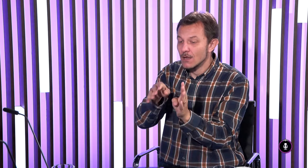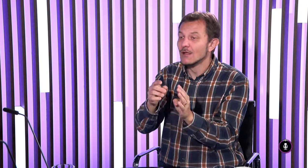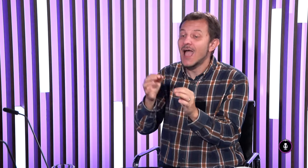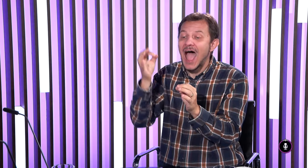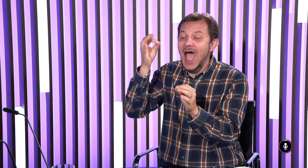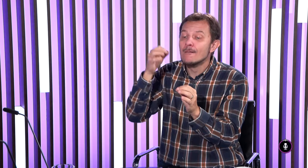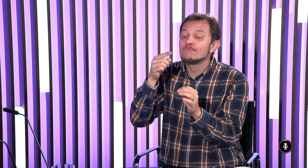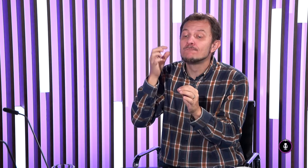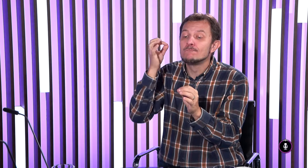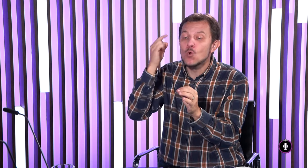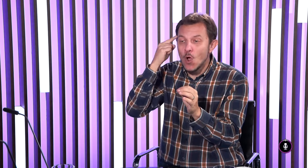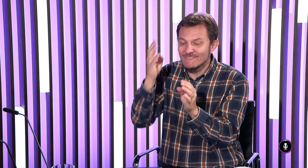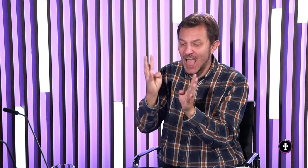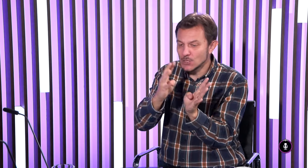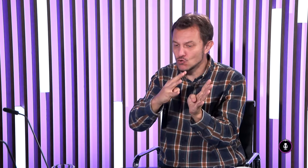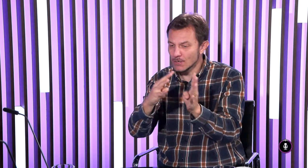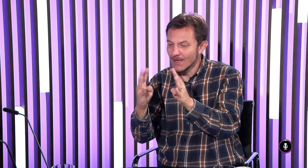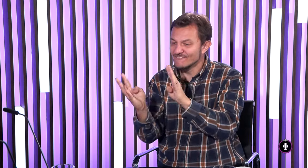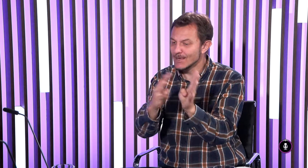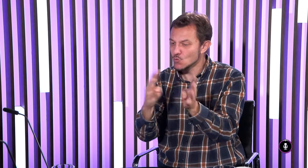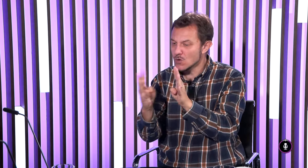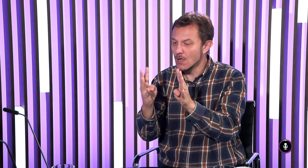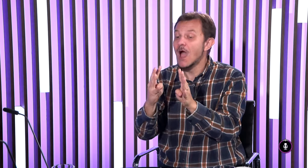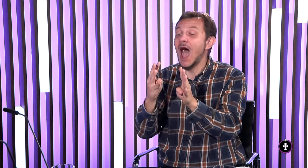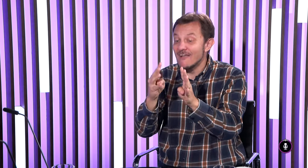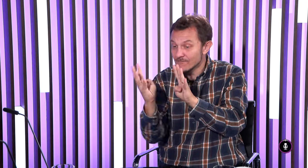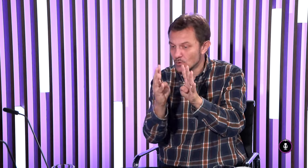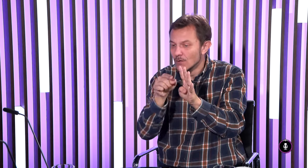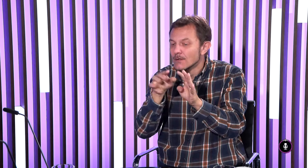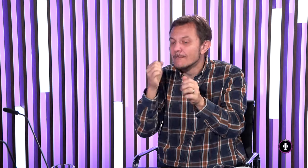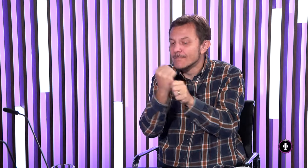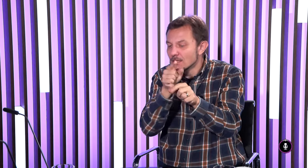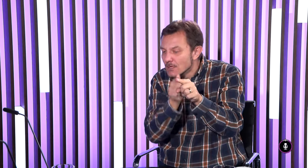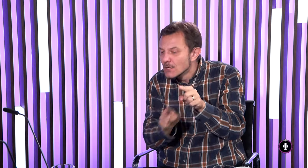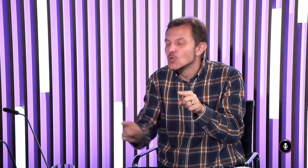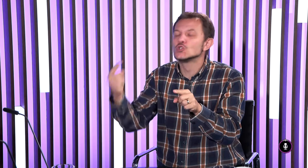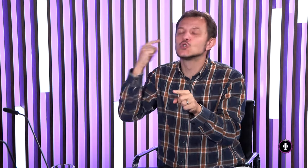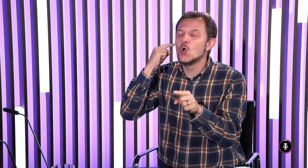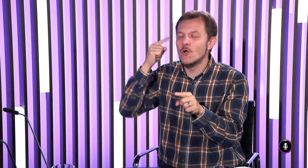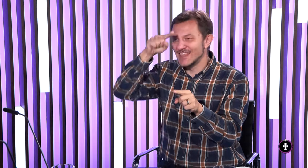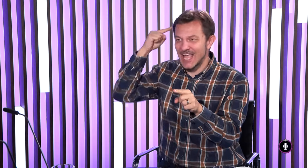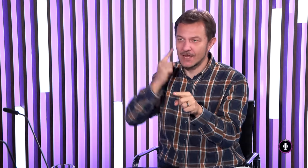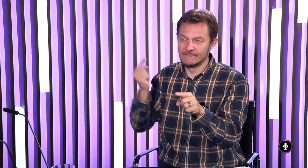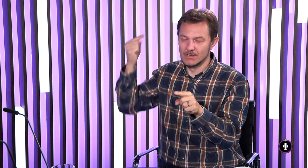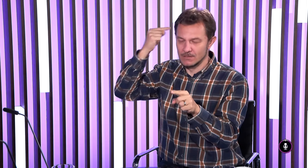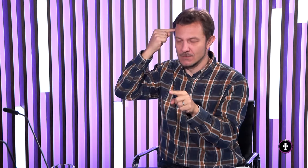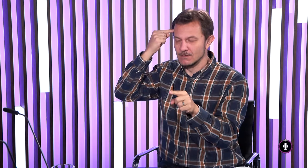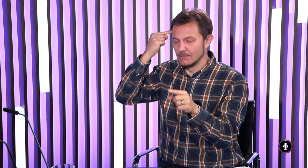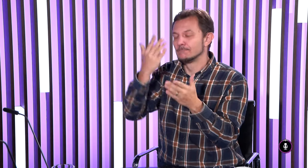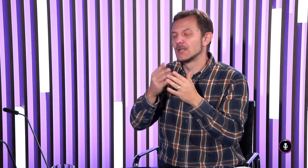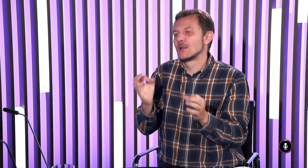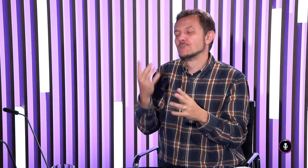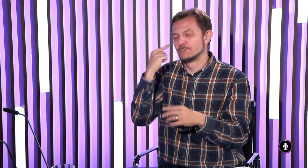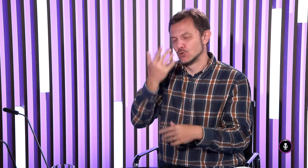implantát a na základe také vibrácie, týchto vibráčnych signálov sa stimulujú tieto vlásočnice a potom